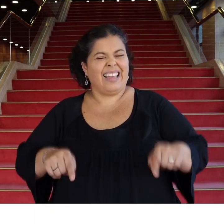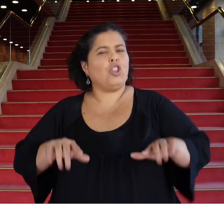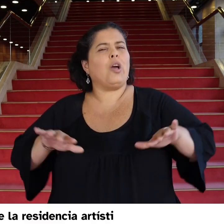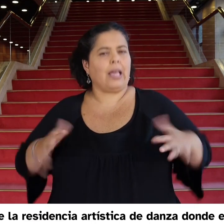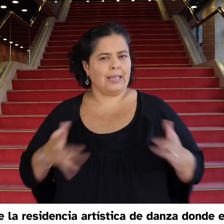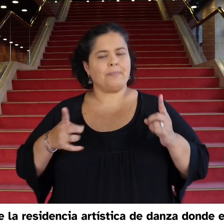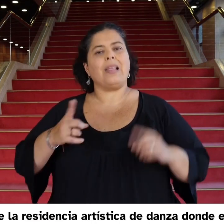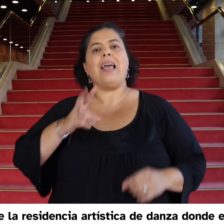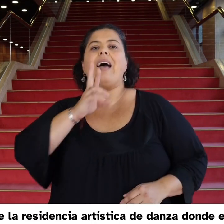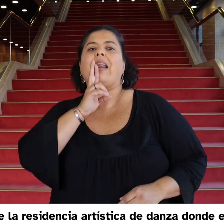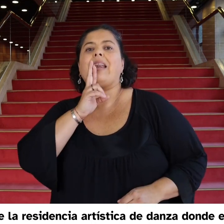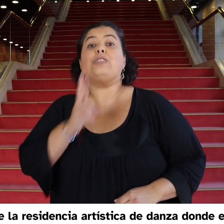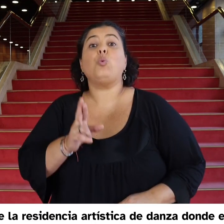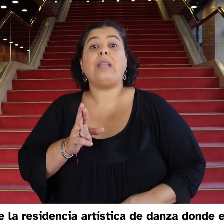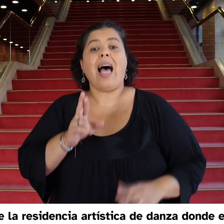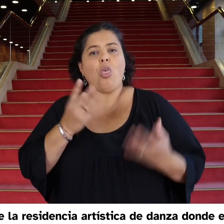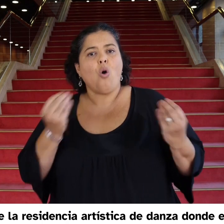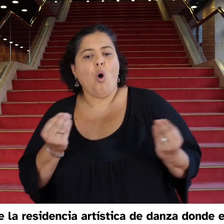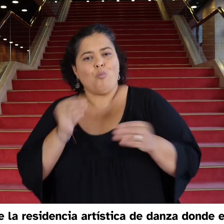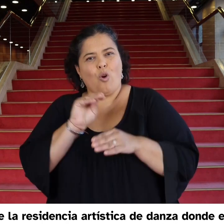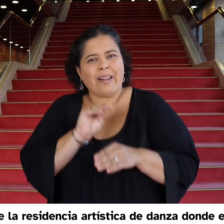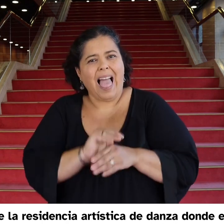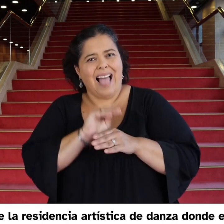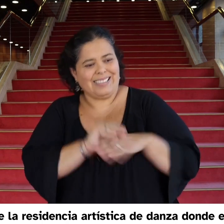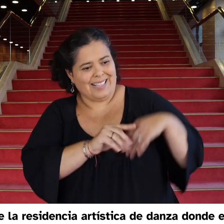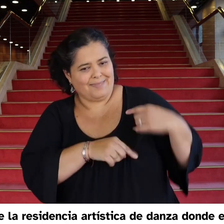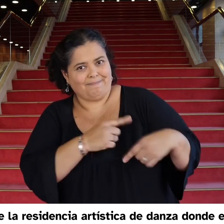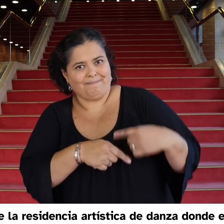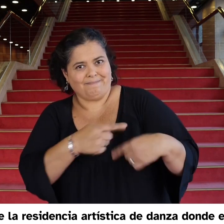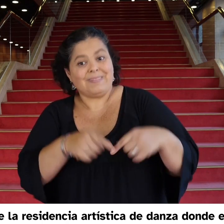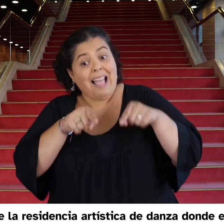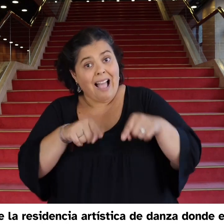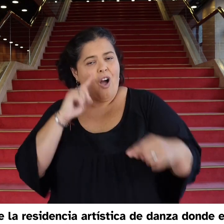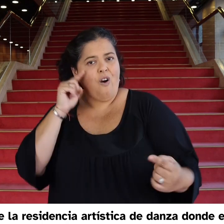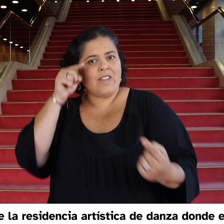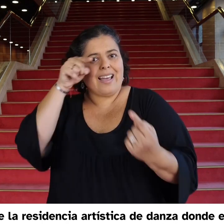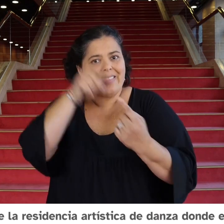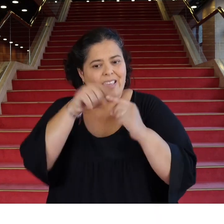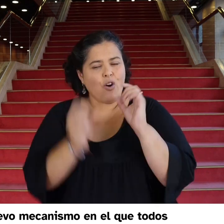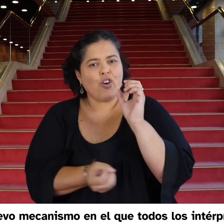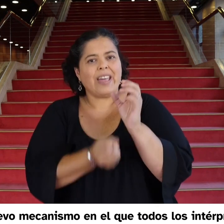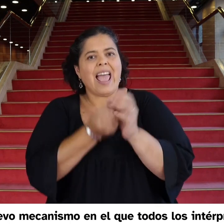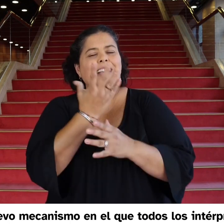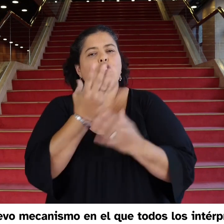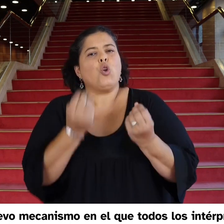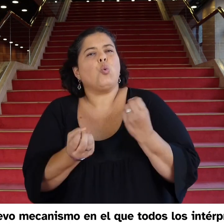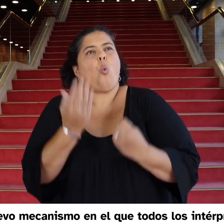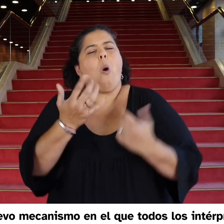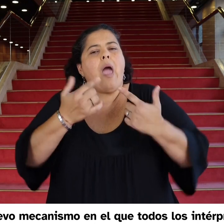Resultado de danza cuyo objetivo es realizar un nuevo mecanismo en el que todos los intérpretes puedan